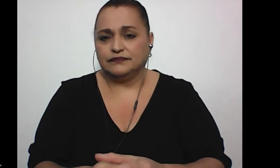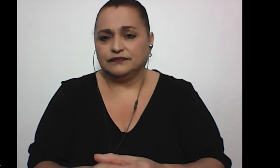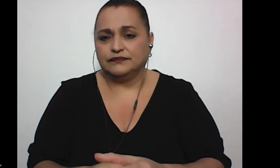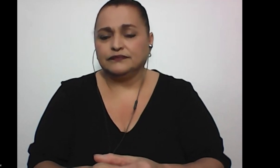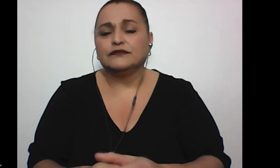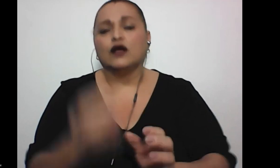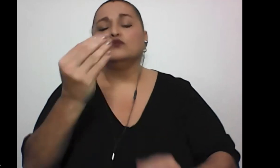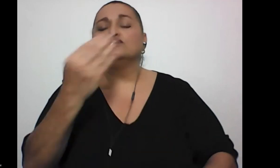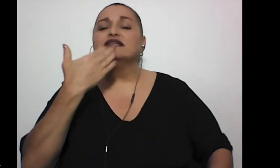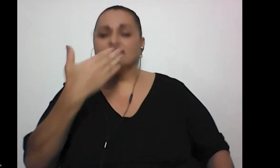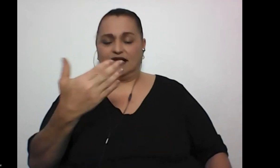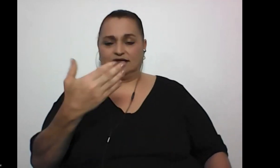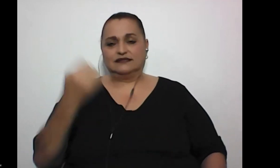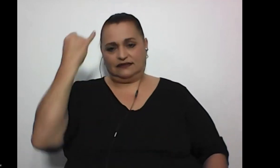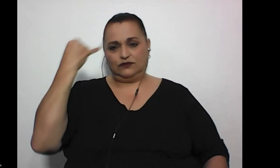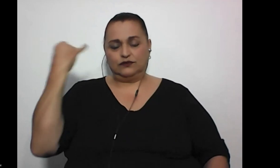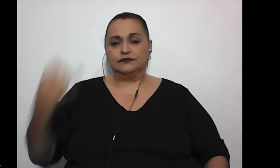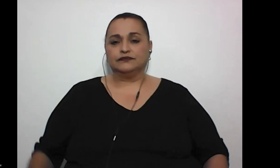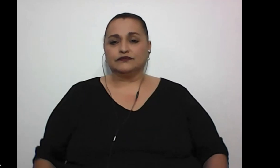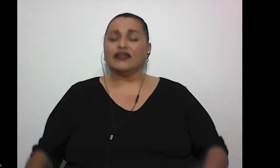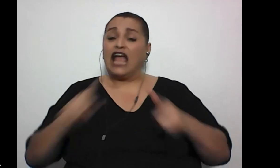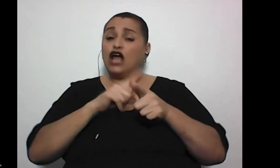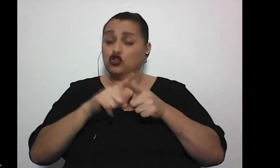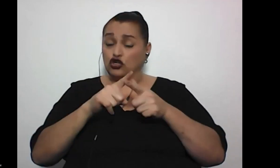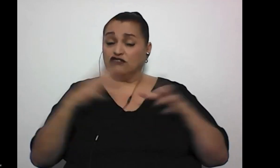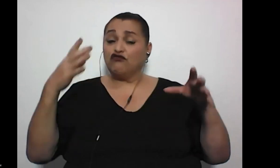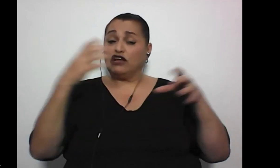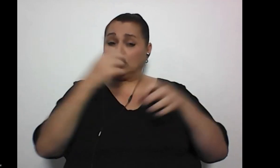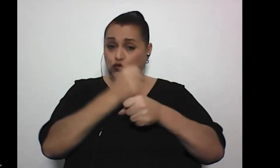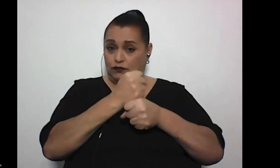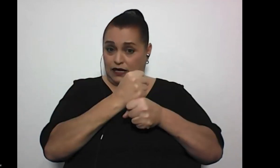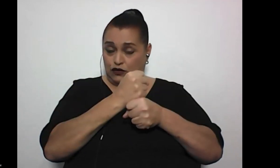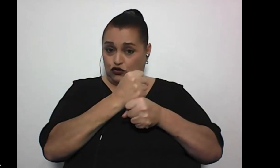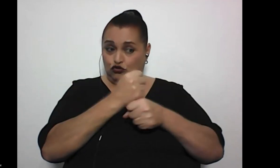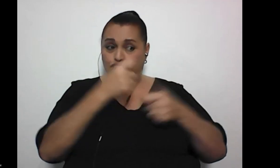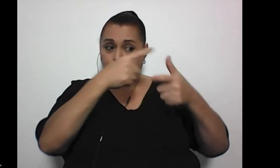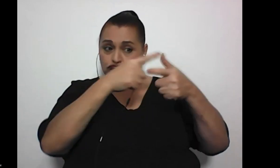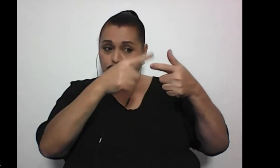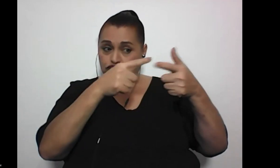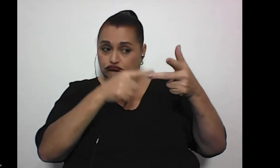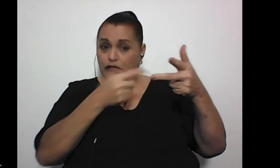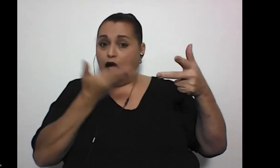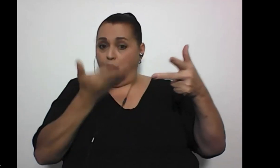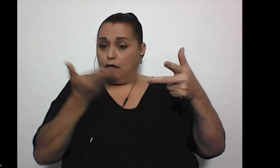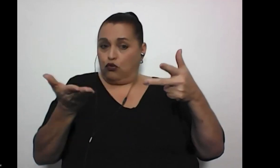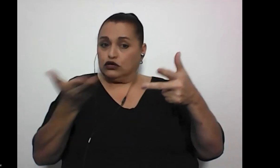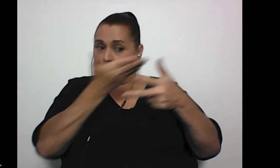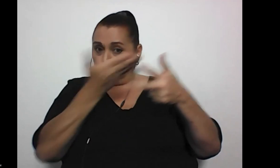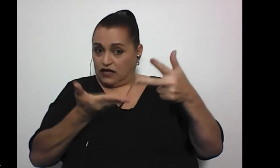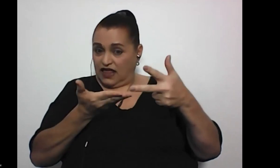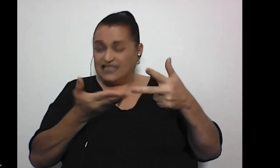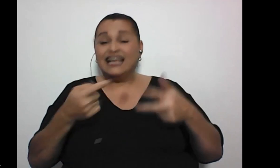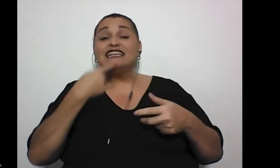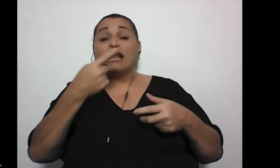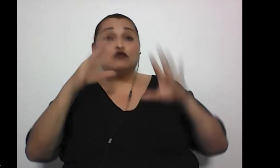Muchas gracias. Entonces, resumiendo los aportes de ustedes, muchachas, diríamos que la